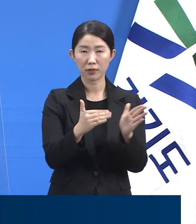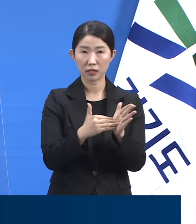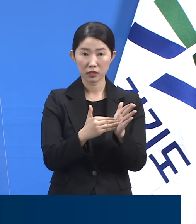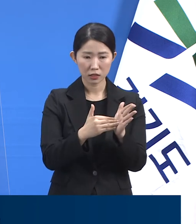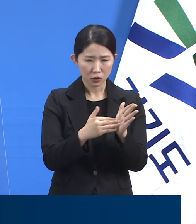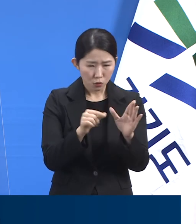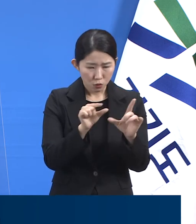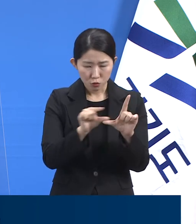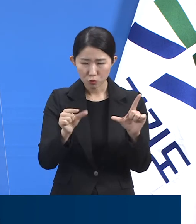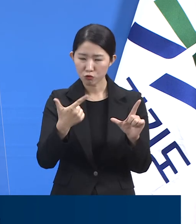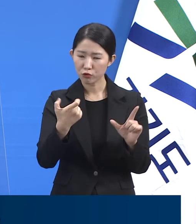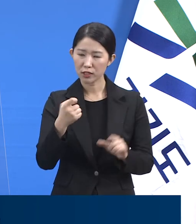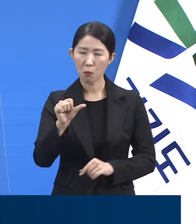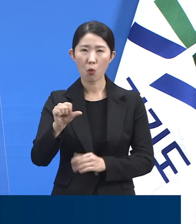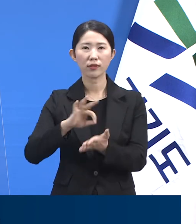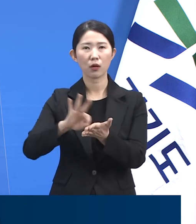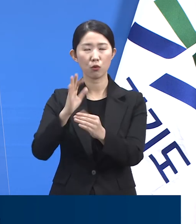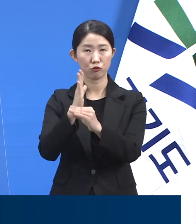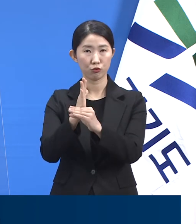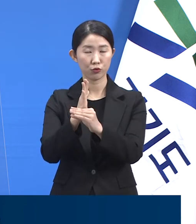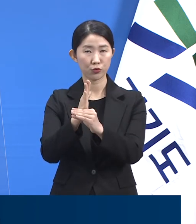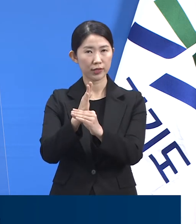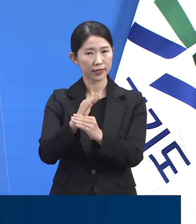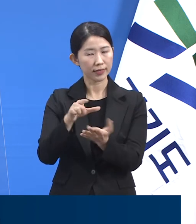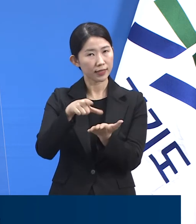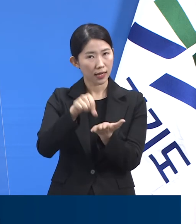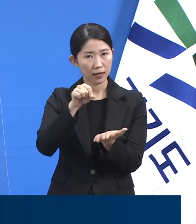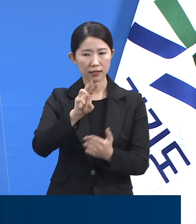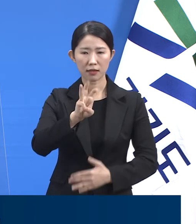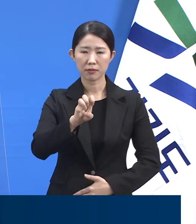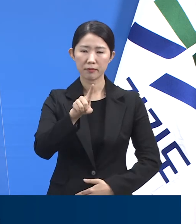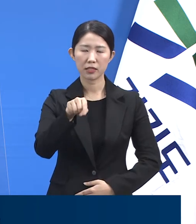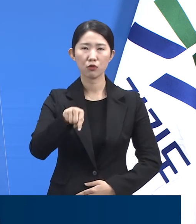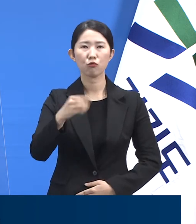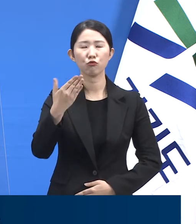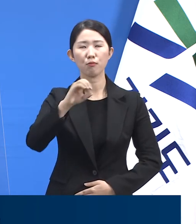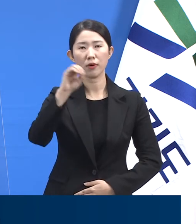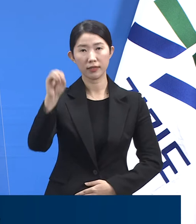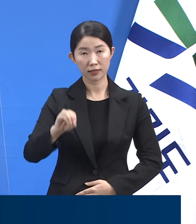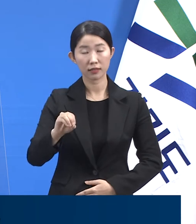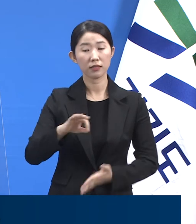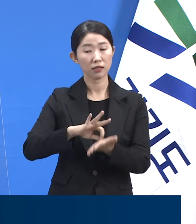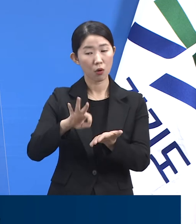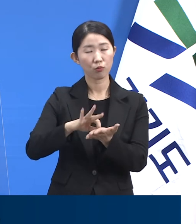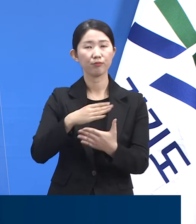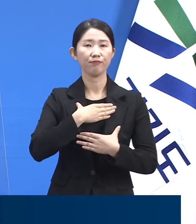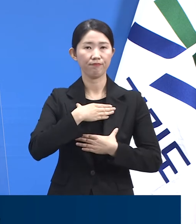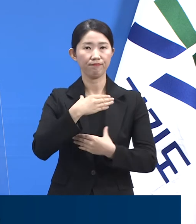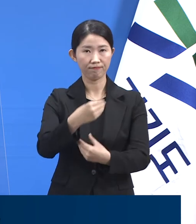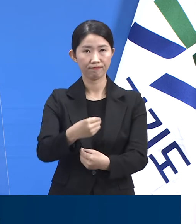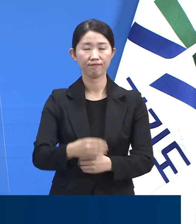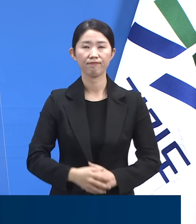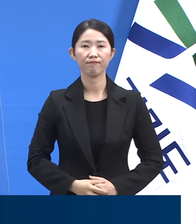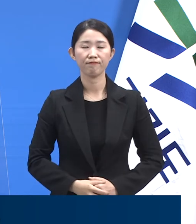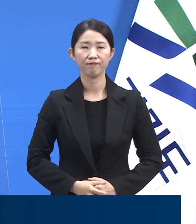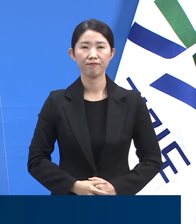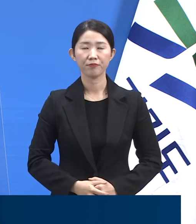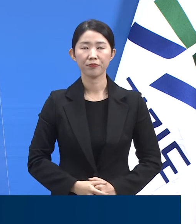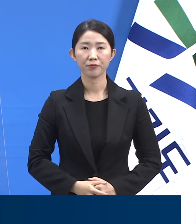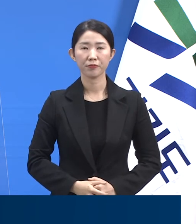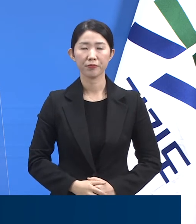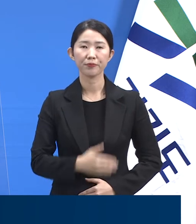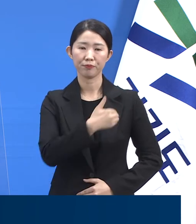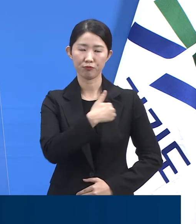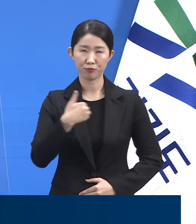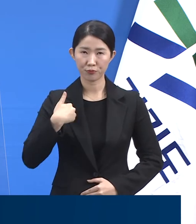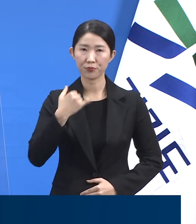사용하고 있습니다. 현재 가동률은 31.9%로 안정적입니다. 경기도의